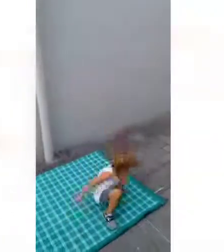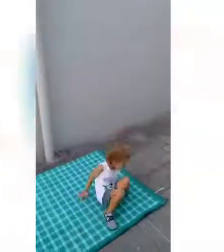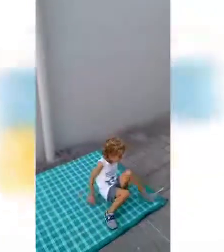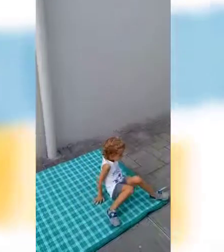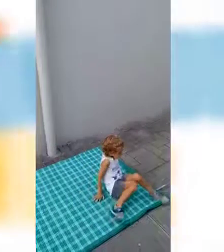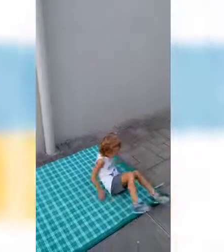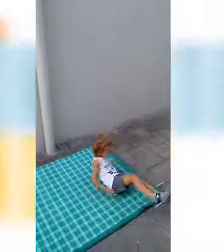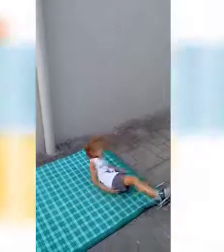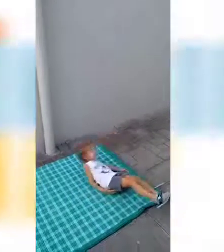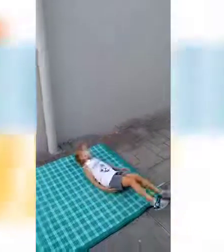Tronquito.